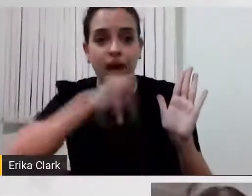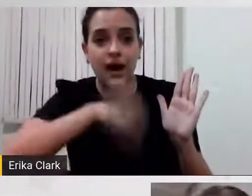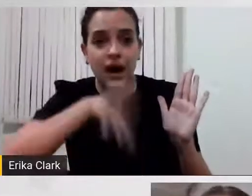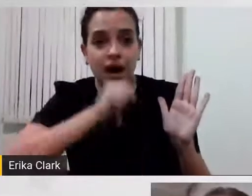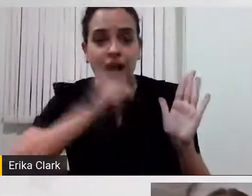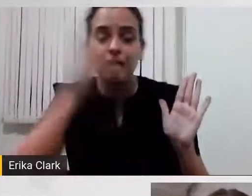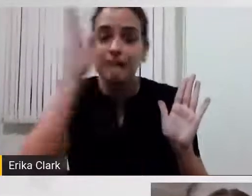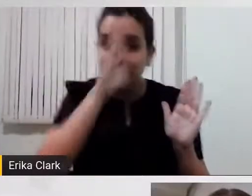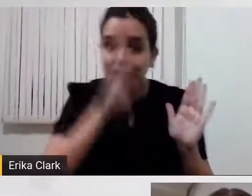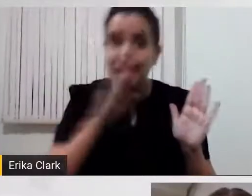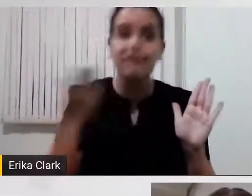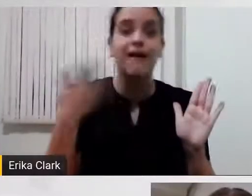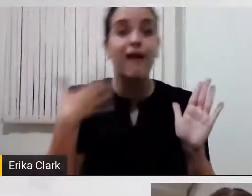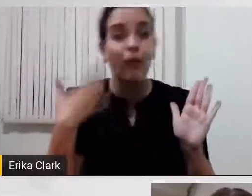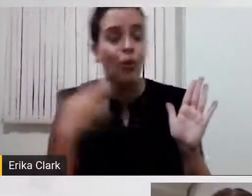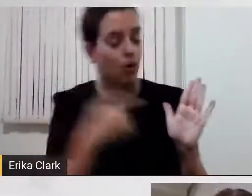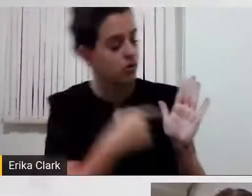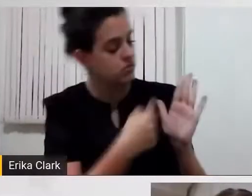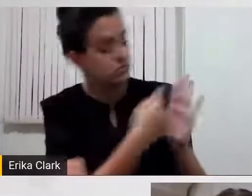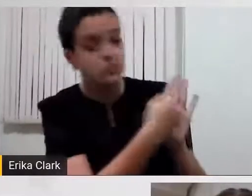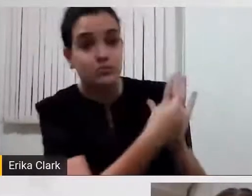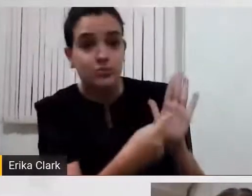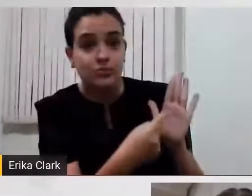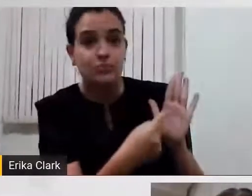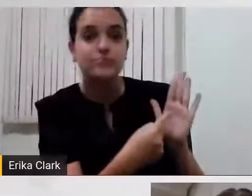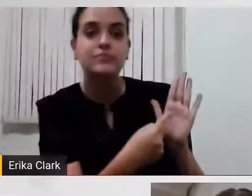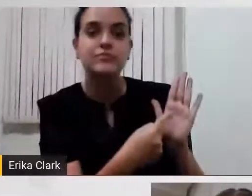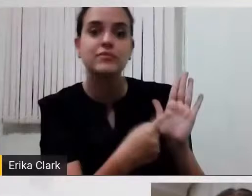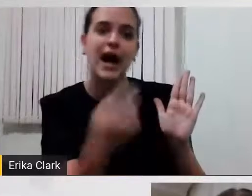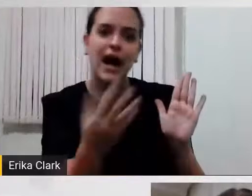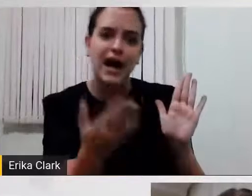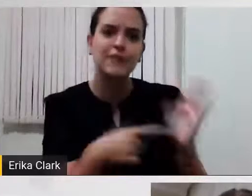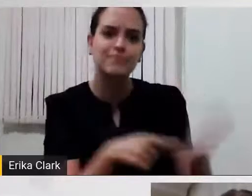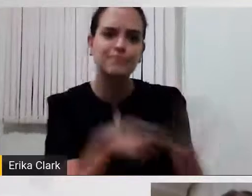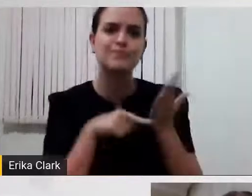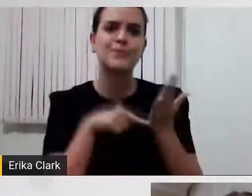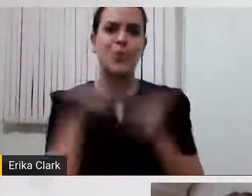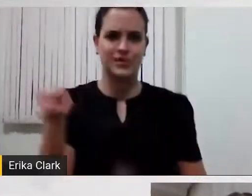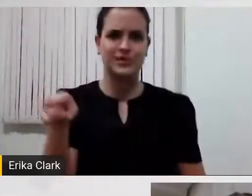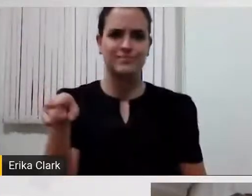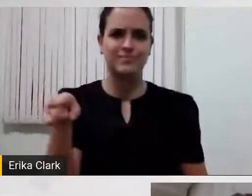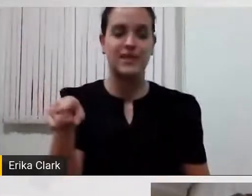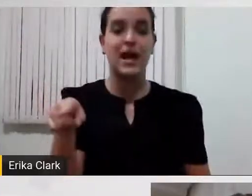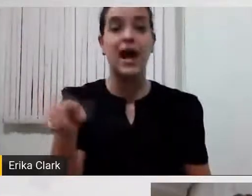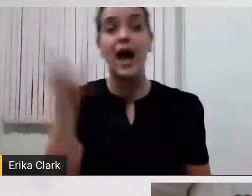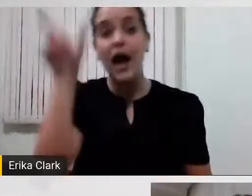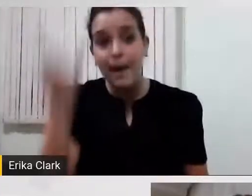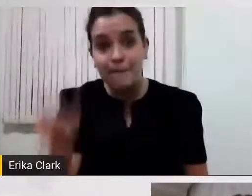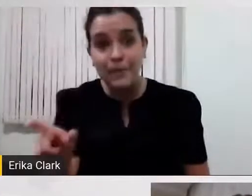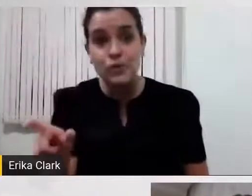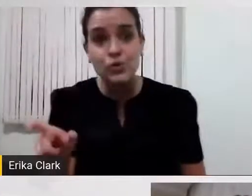Aí ele faz um sinal com o corpo. Eu vou dizer as mensagens para que essa pessoa possa